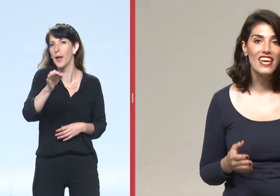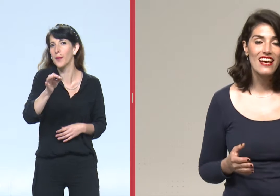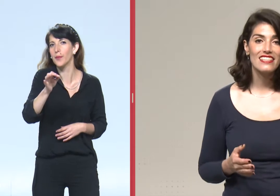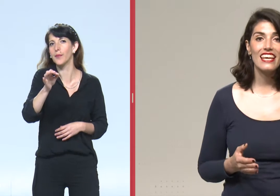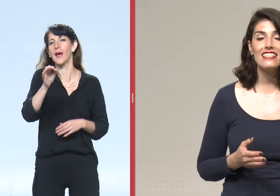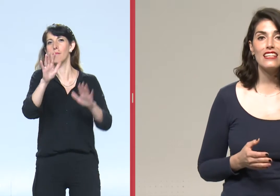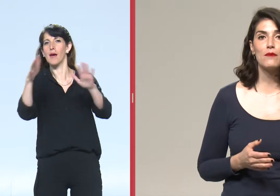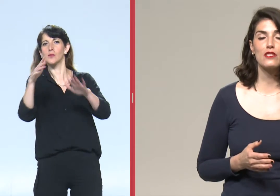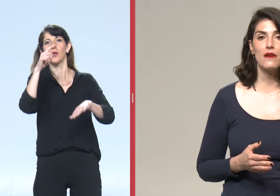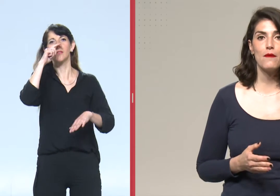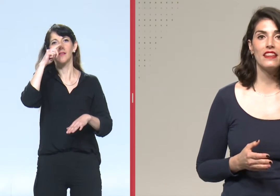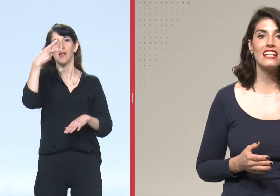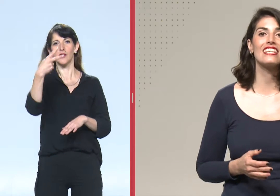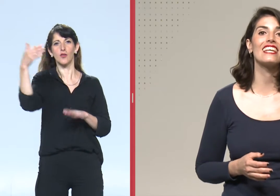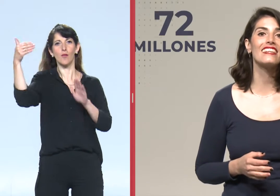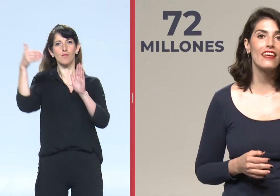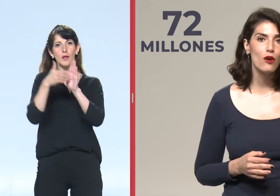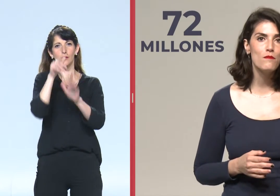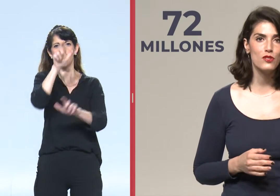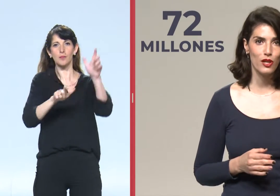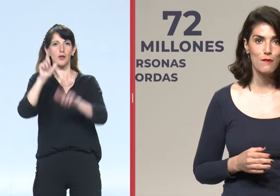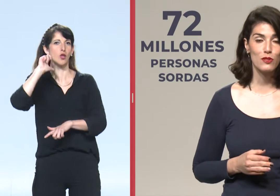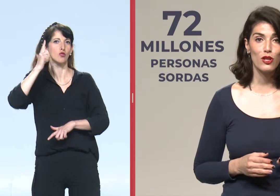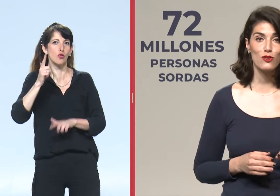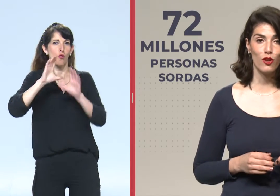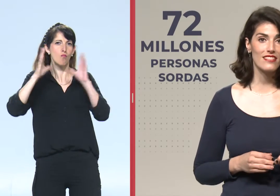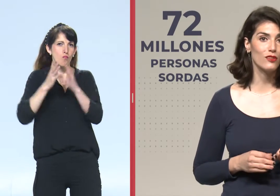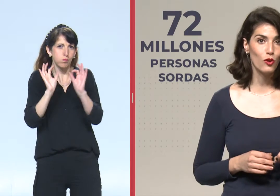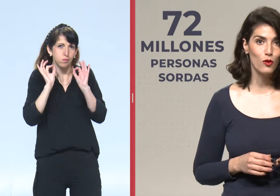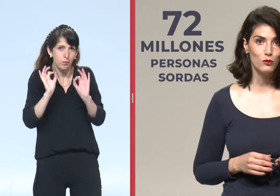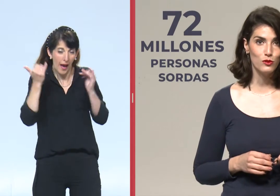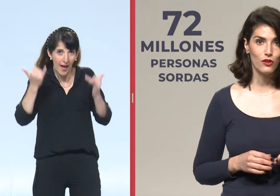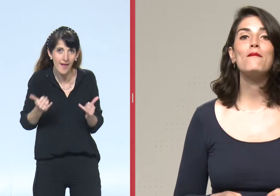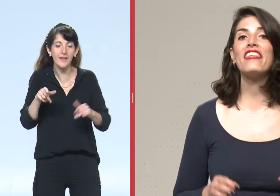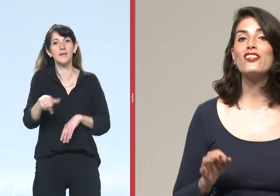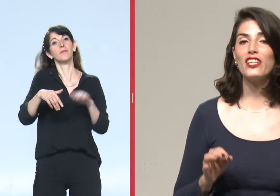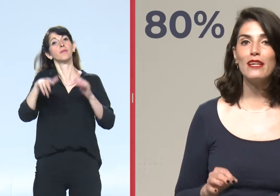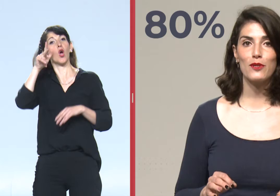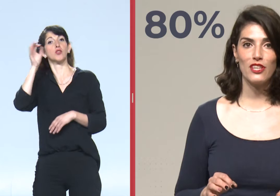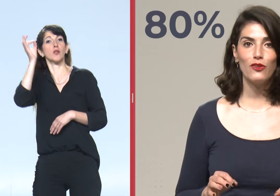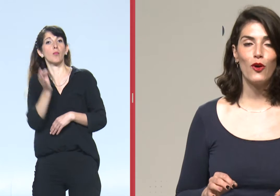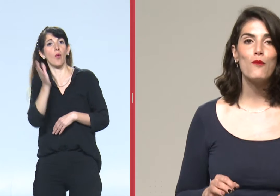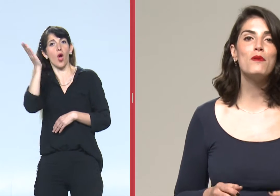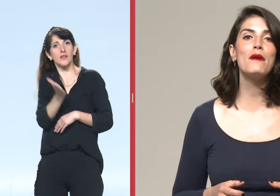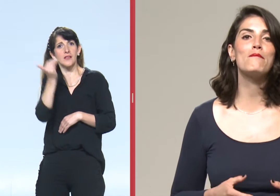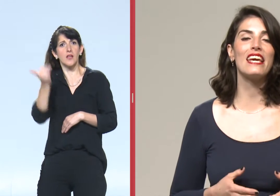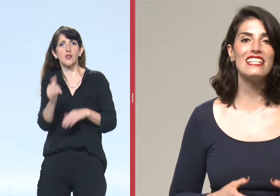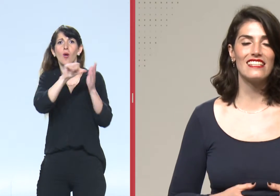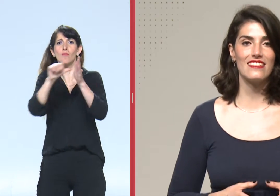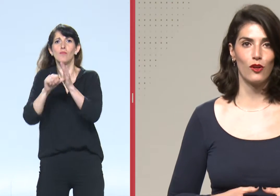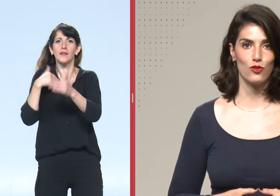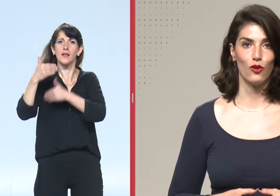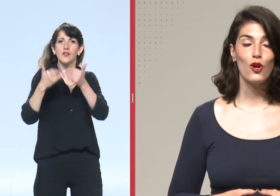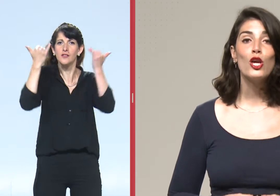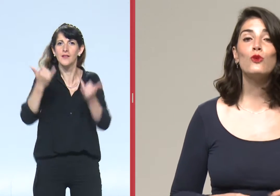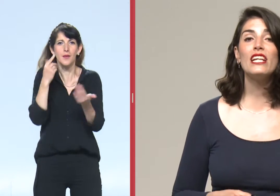¿Sabías que existen aproximadamente 72 millones de personas sordas en todo el mundo? Más del 80% vive en países